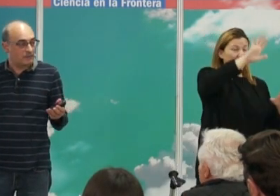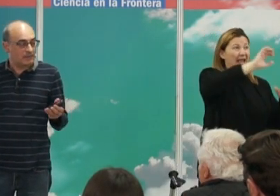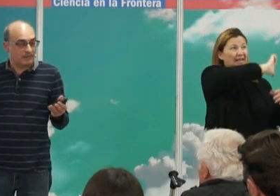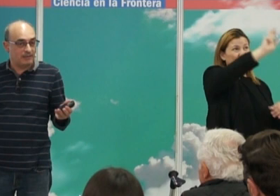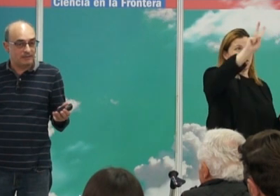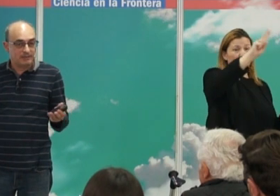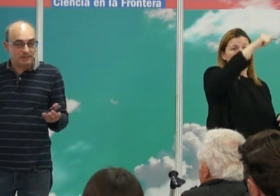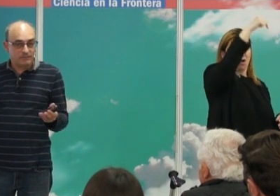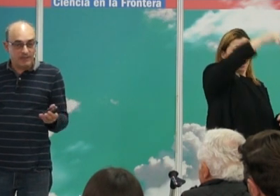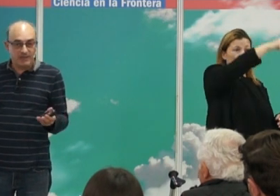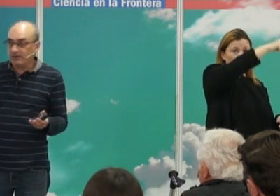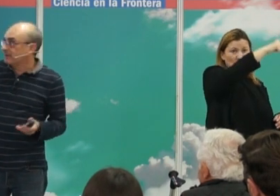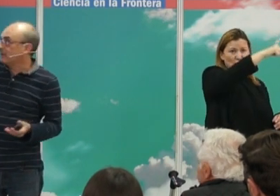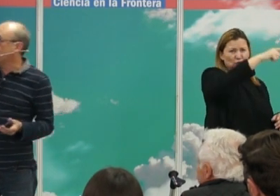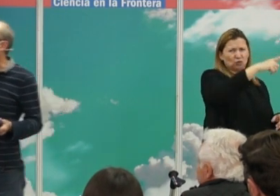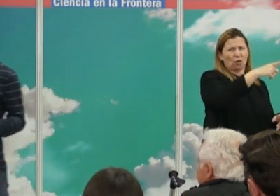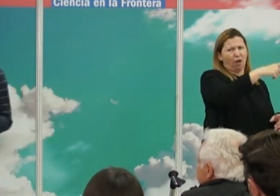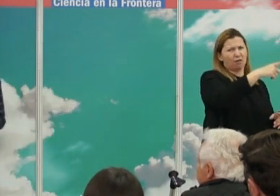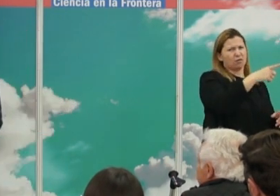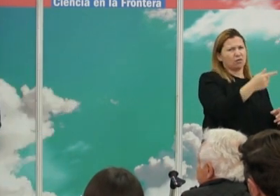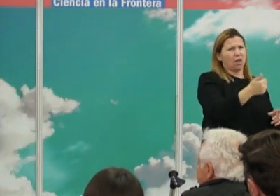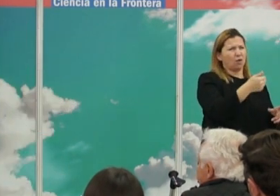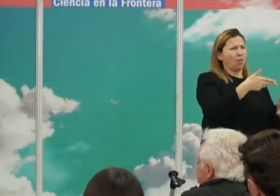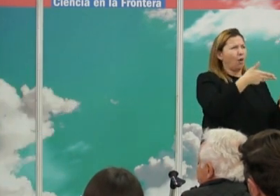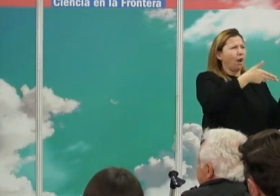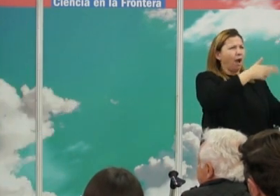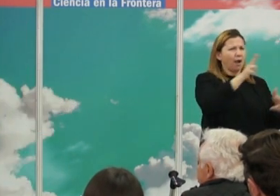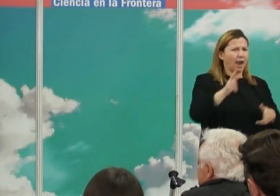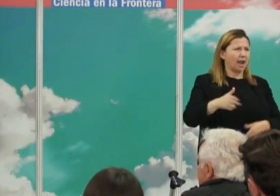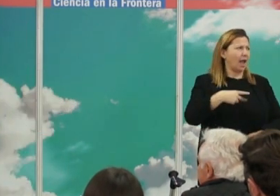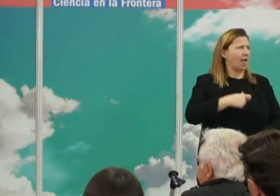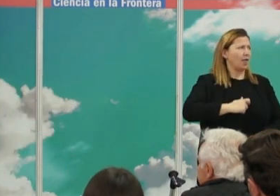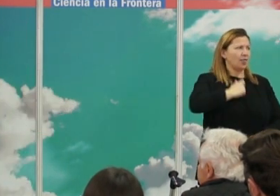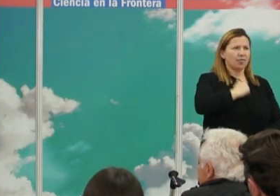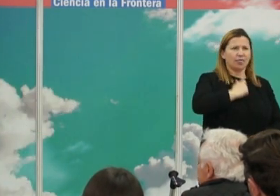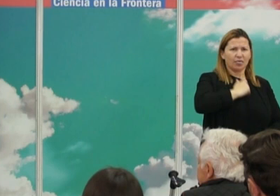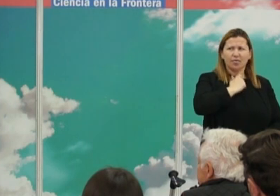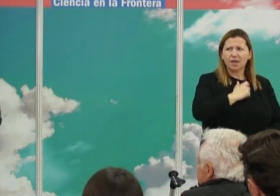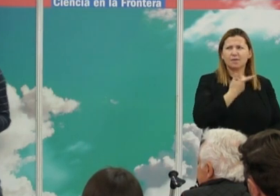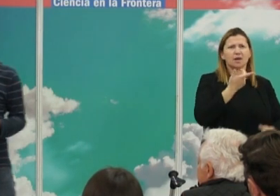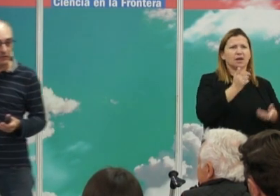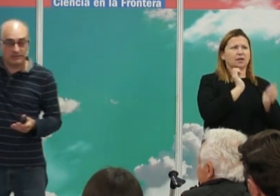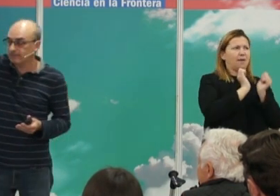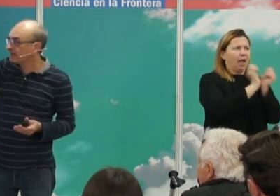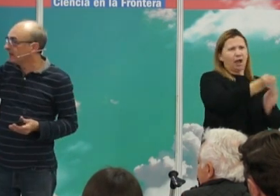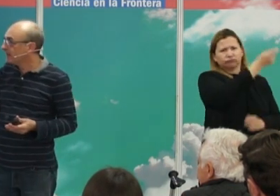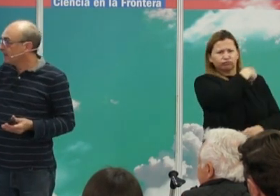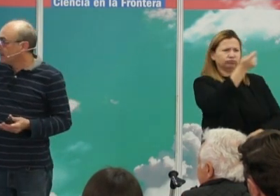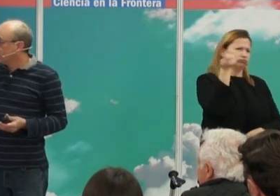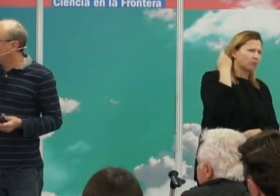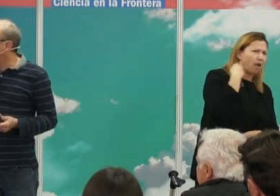segregación racial fue mayor y cuando hubo la guerra civil pues fue los estados esclavistas contra los estados del norte